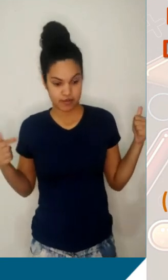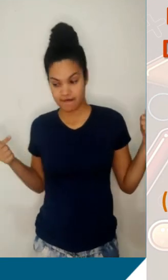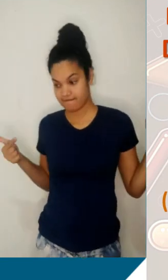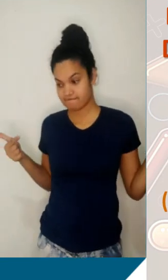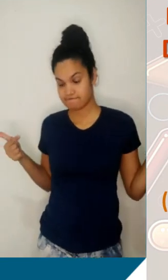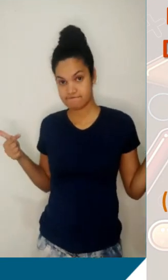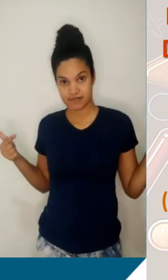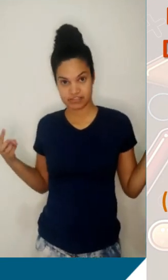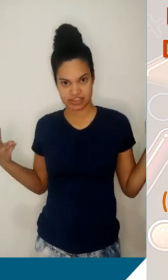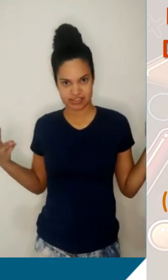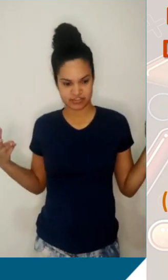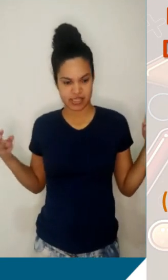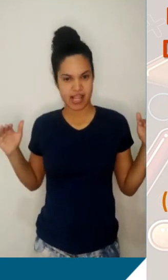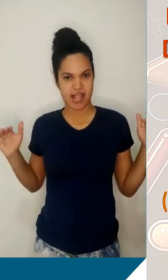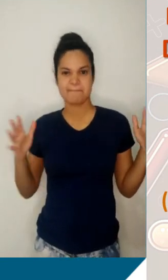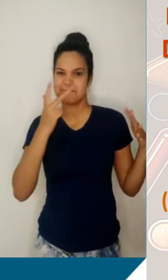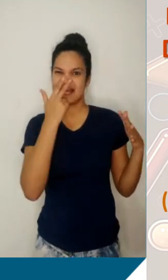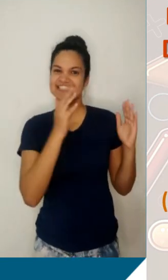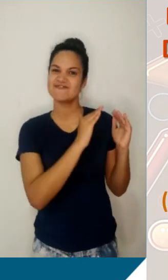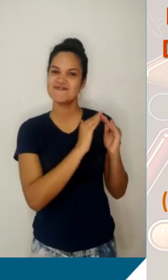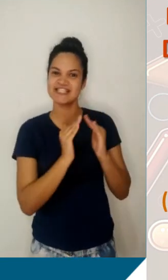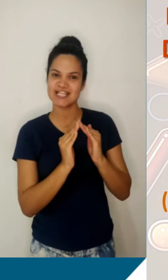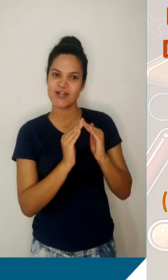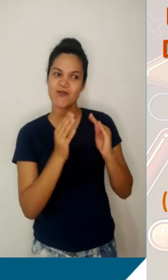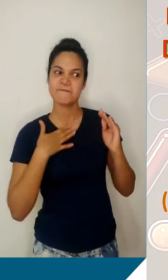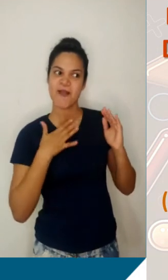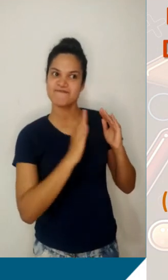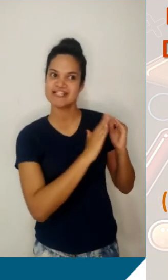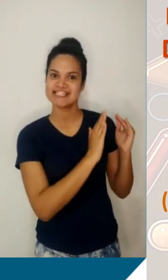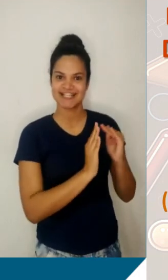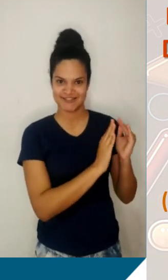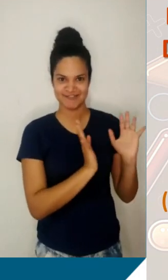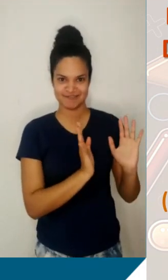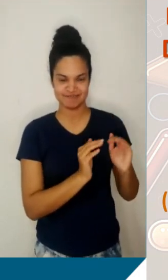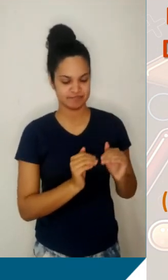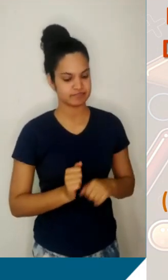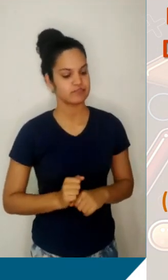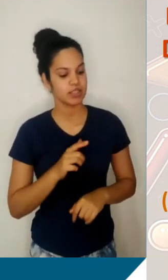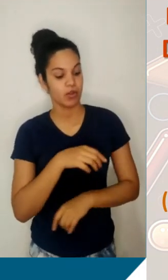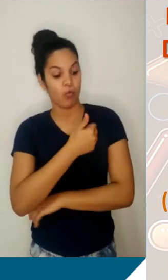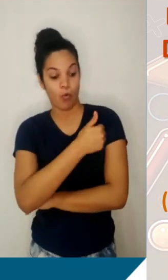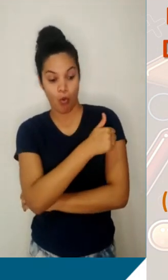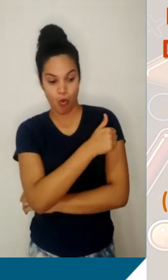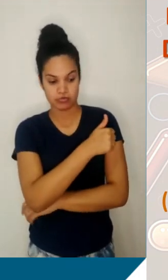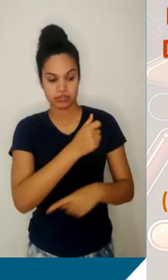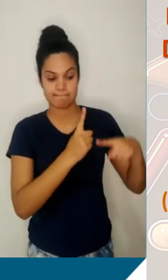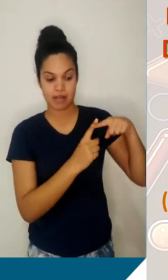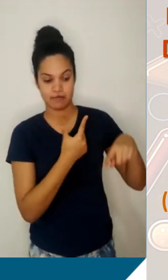Digamos que são os vizinhos dos meus vizinhos. Média aritmética entre 11 e 23 também deu